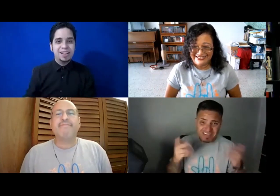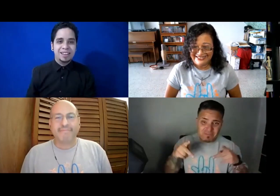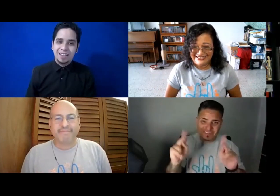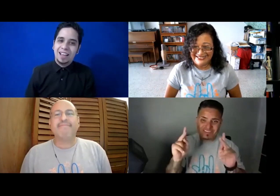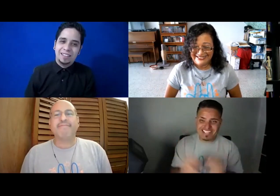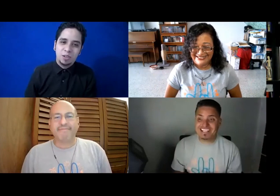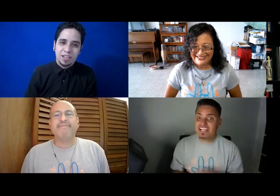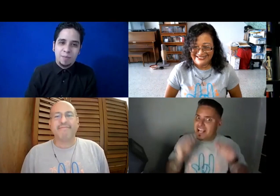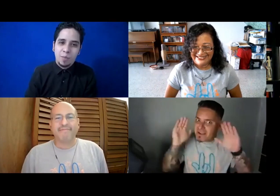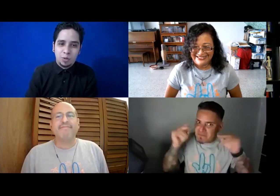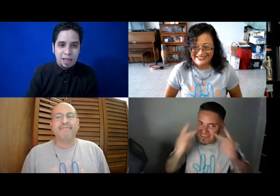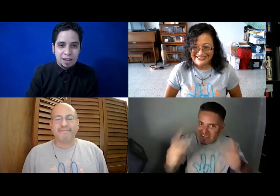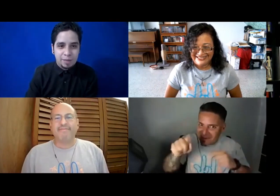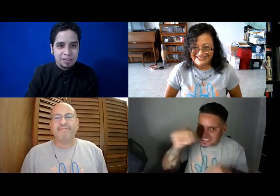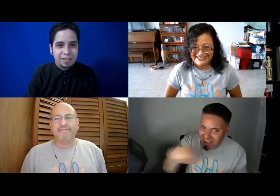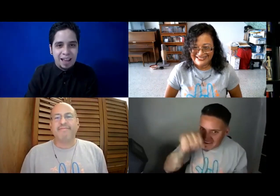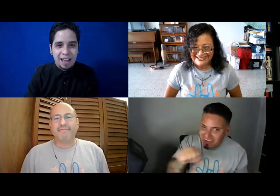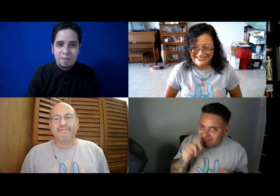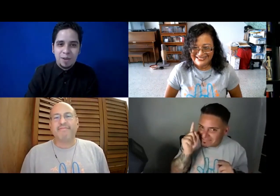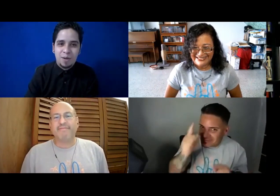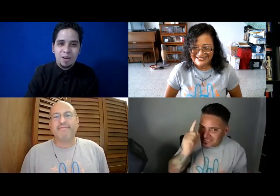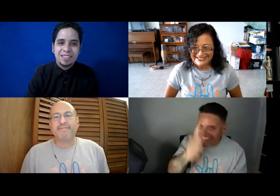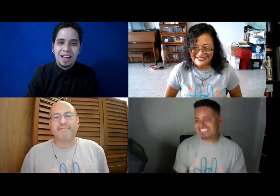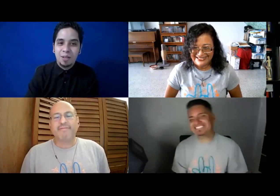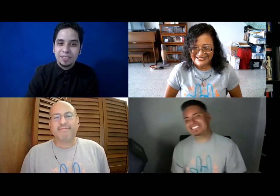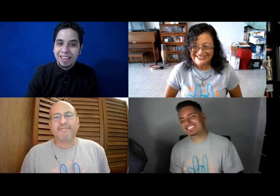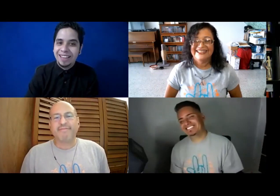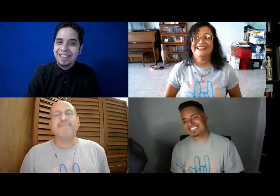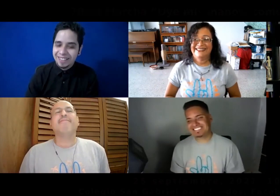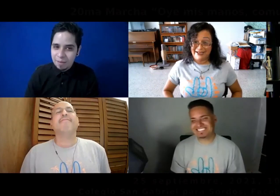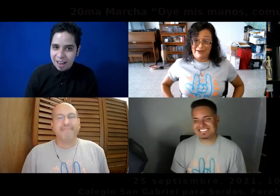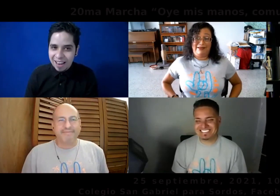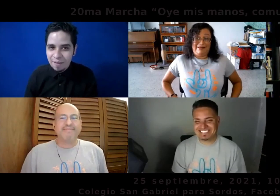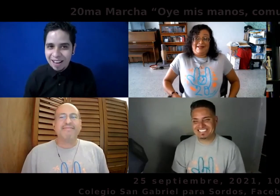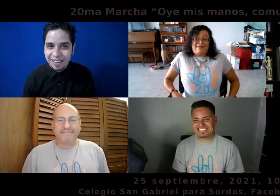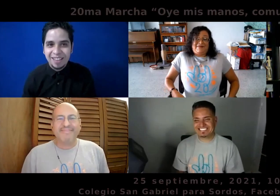Gracias, gracias a ustedes por la oportunidad realmente, ¿verdad? Espero verlos el sábado ustedes también allá en la marcha.